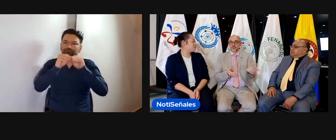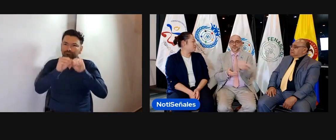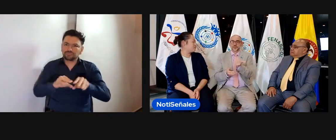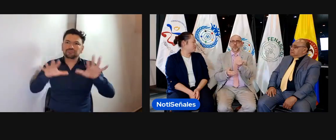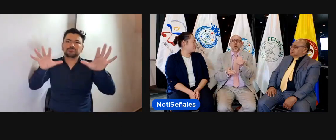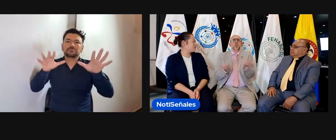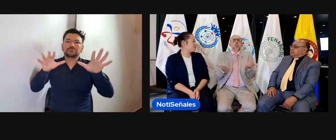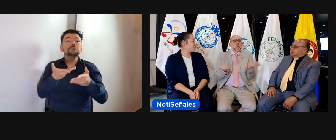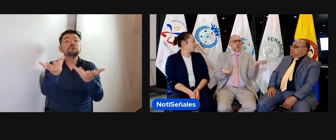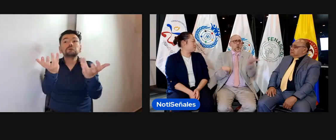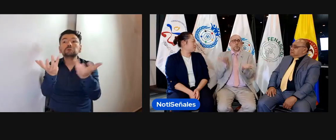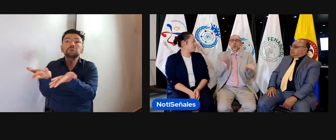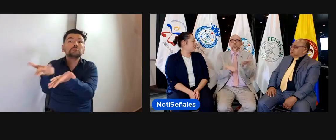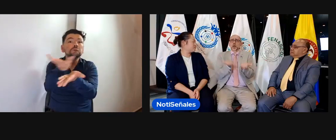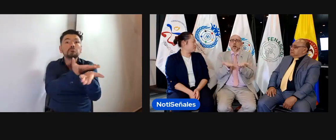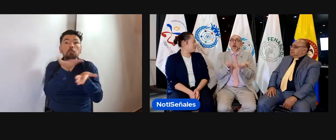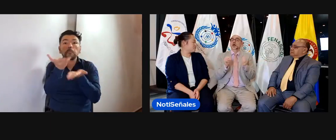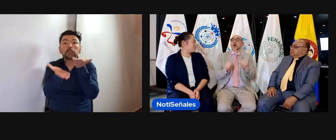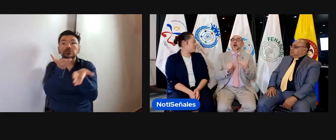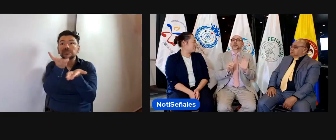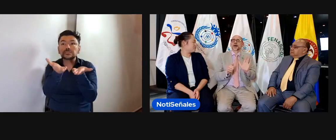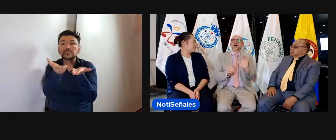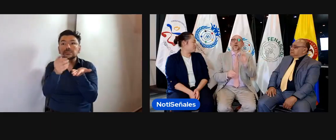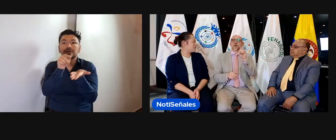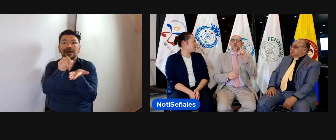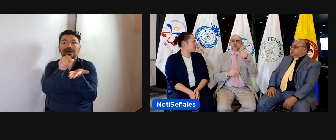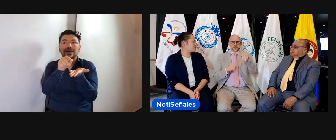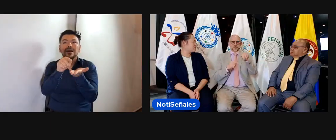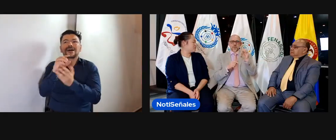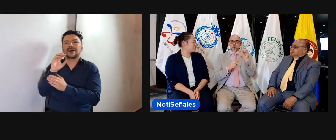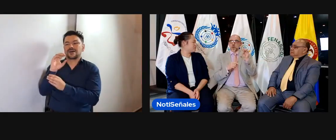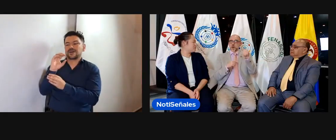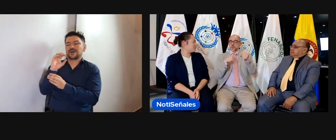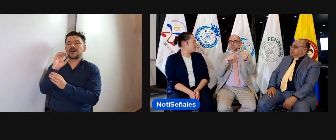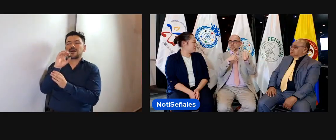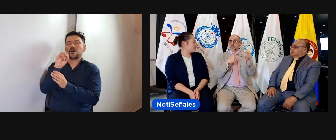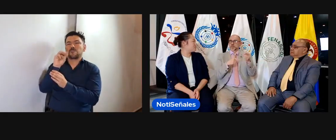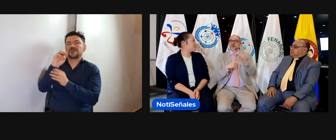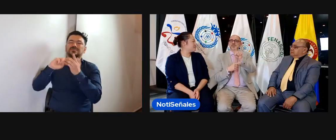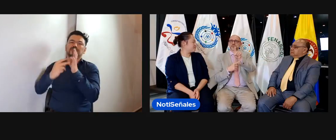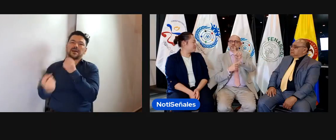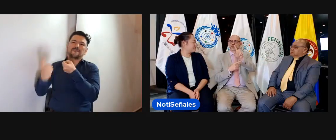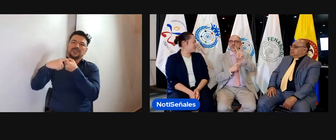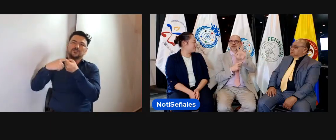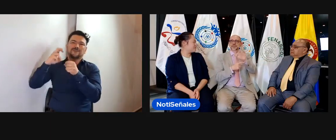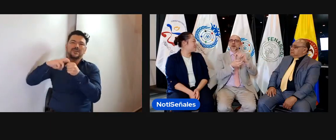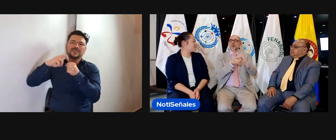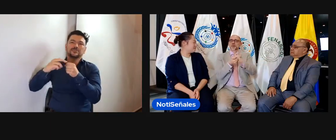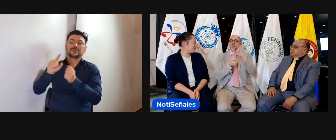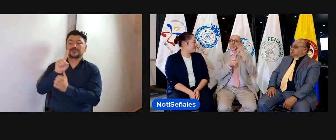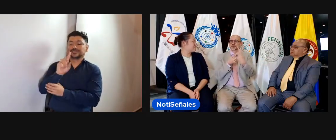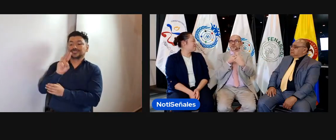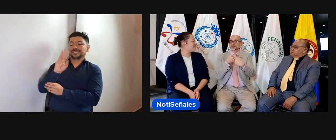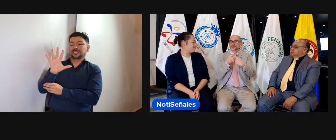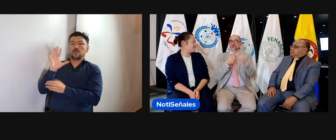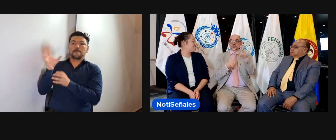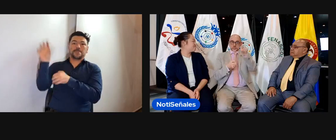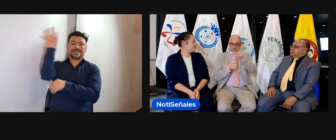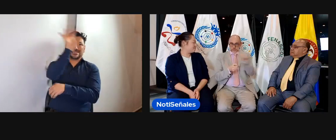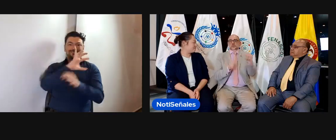movimientos significativos que quieran tener una bandera de las personas sordas, pues, los miembros